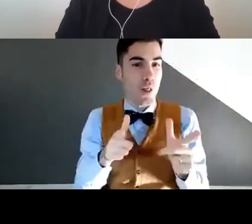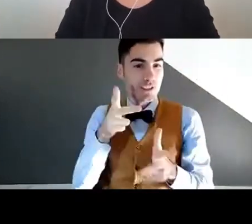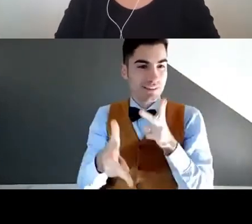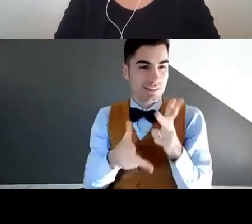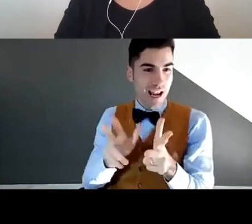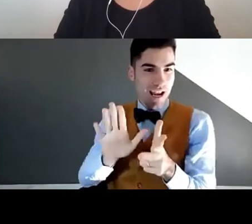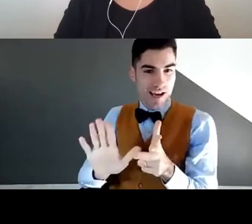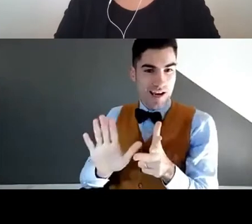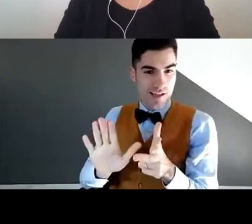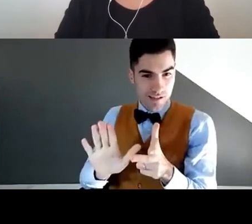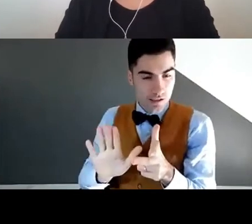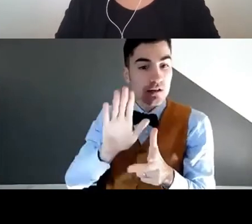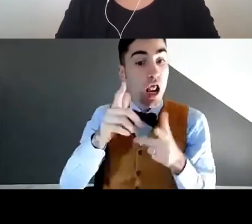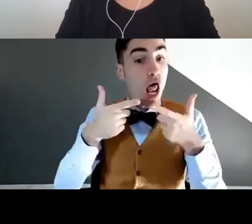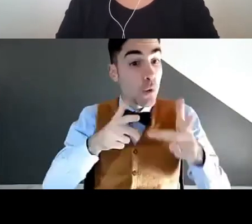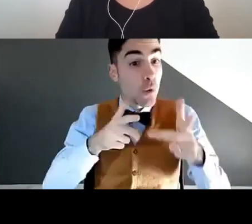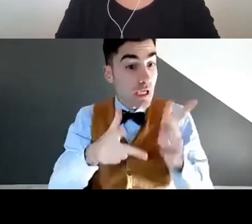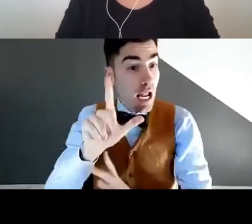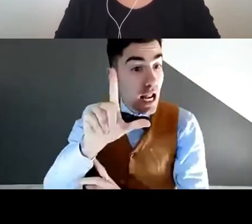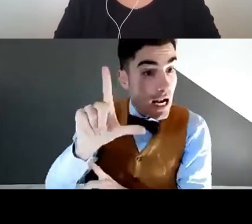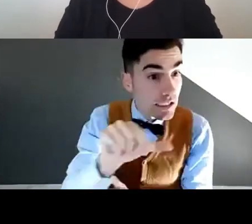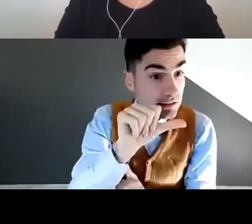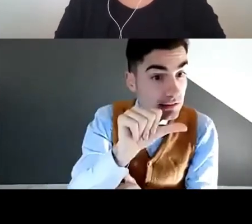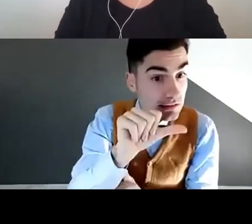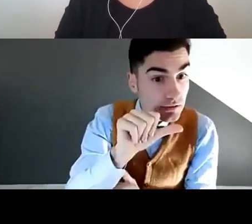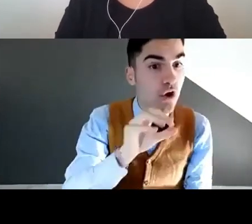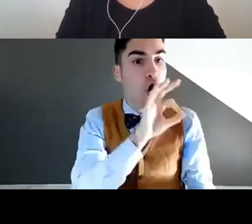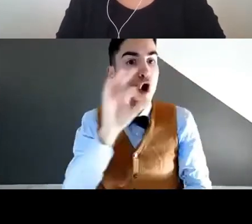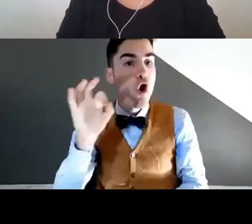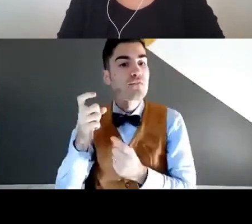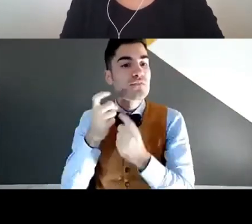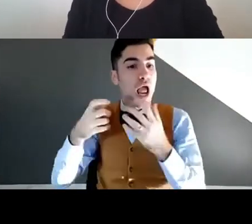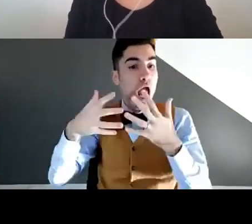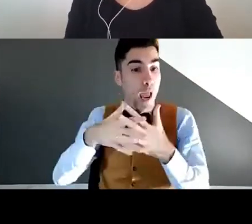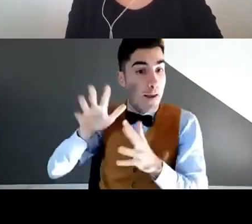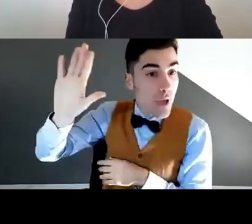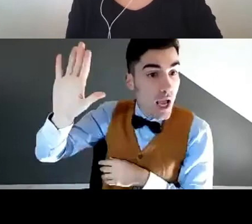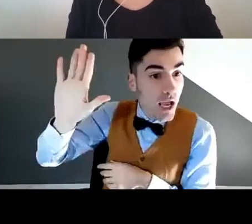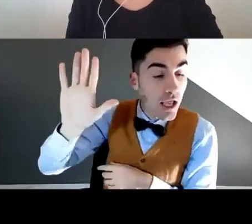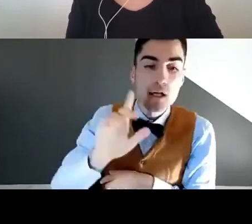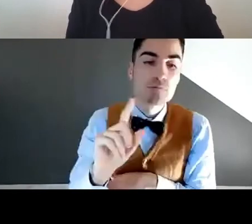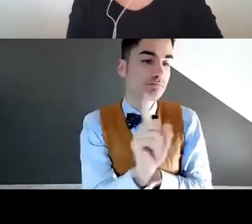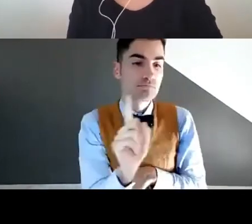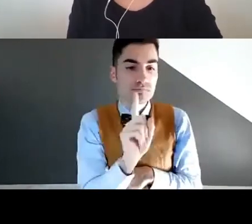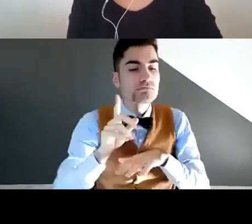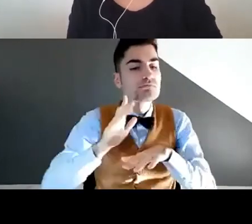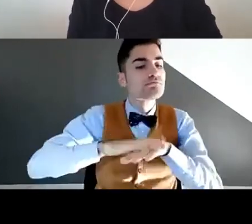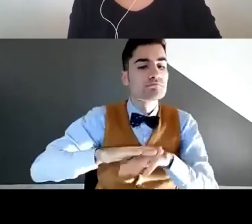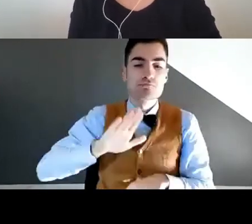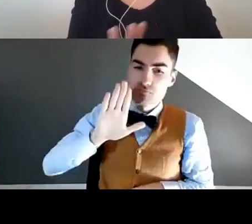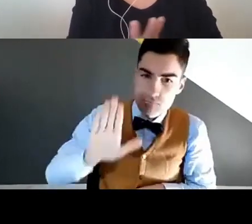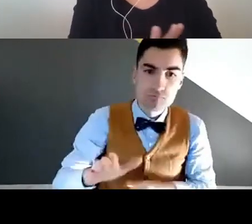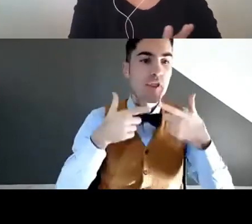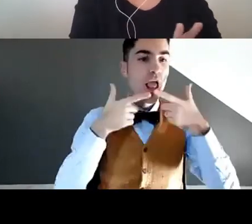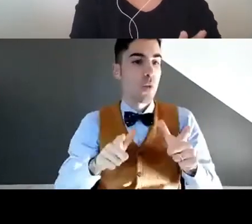Il visual vernacular è proprio un'arte che nasce nel mondo delle lingue dei segni, non della LIS, della lingua dei segni